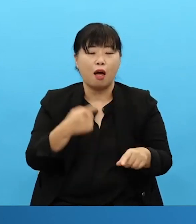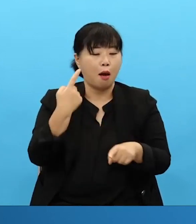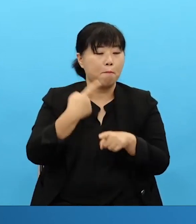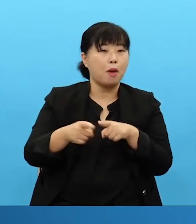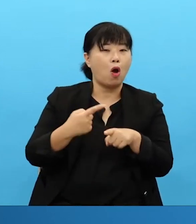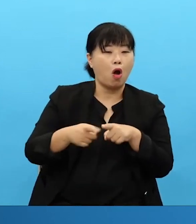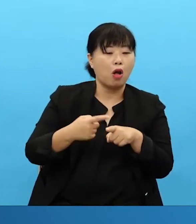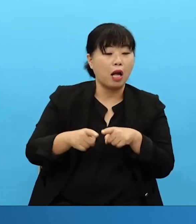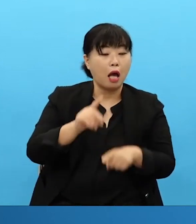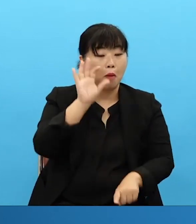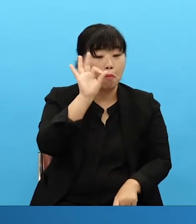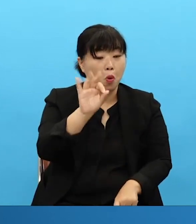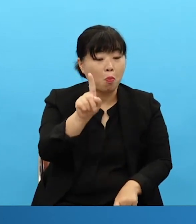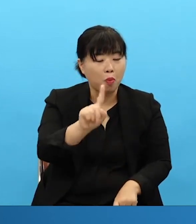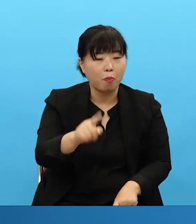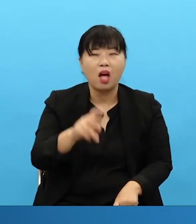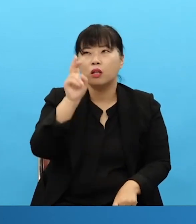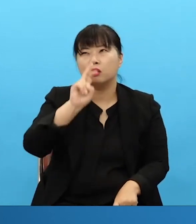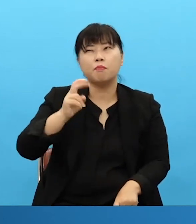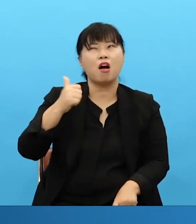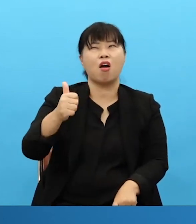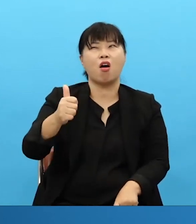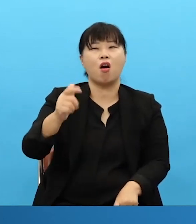And they all said the music is the class. They all said that.